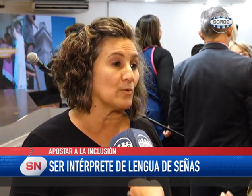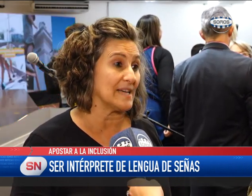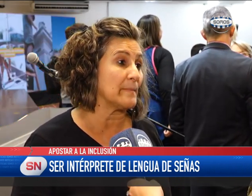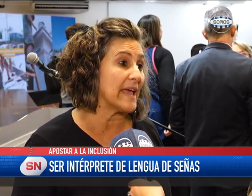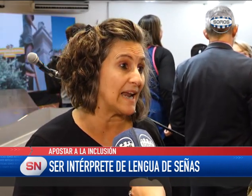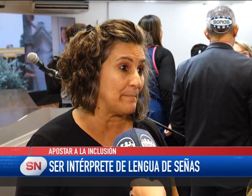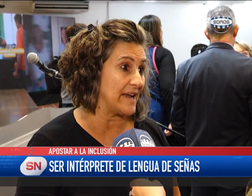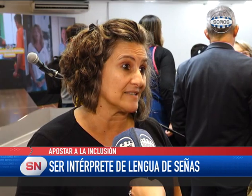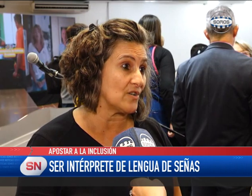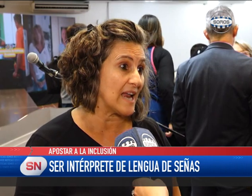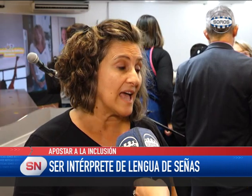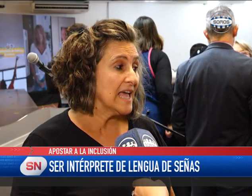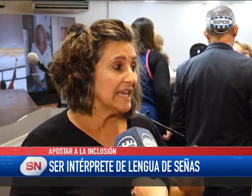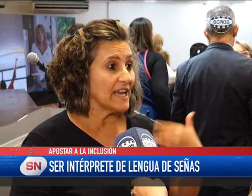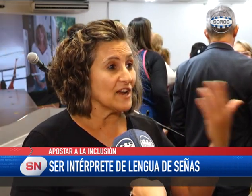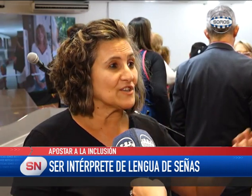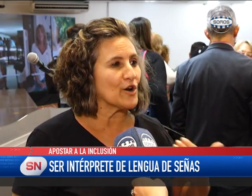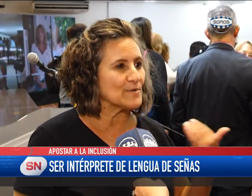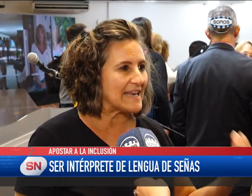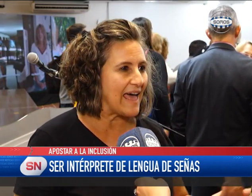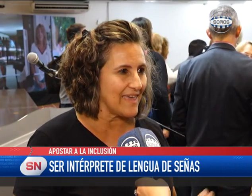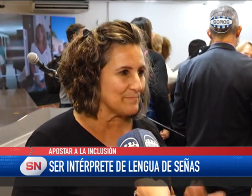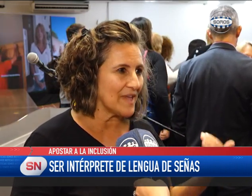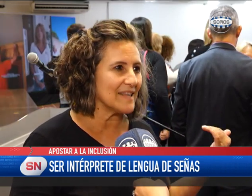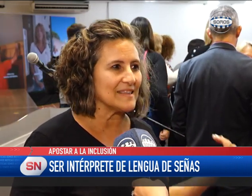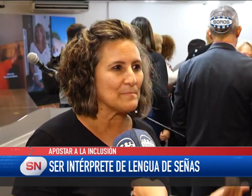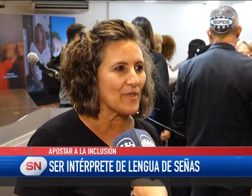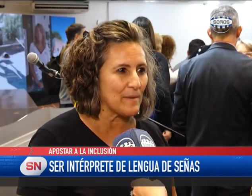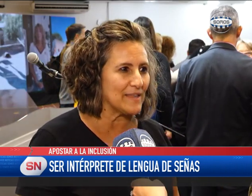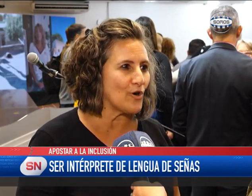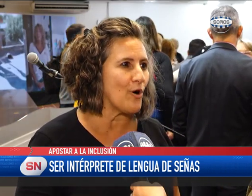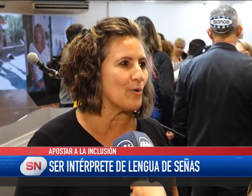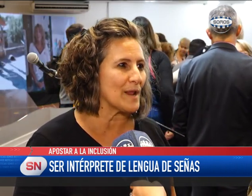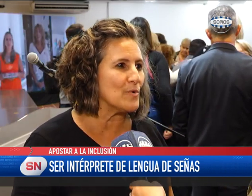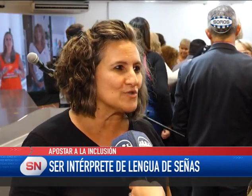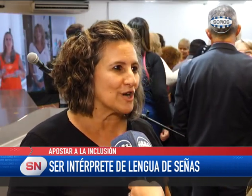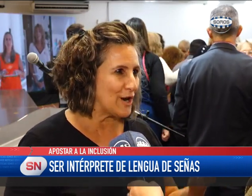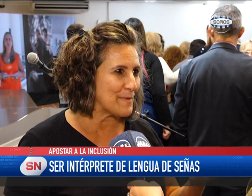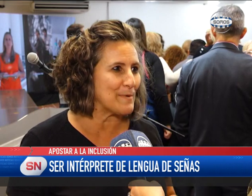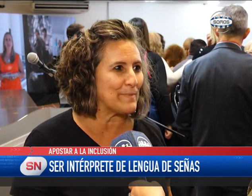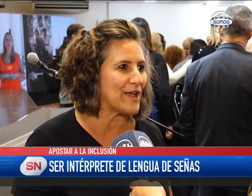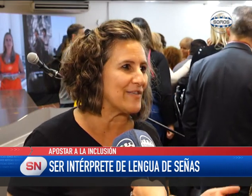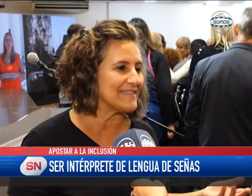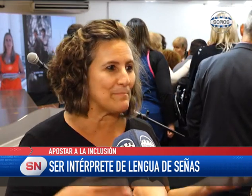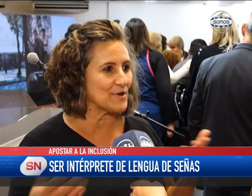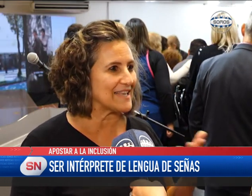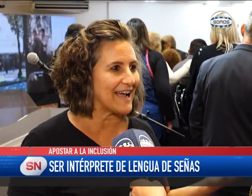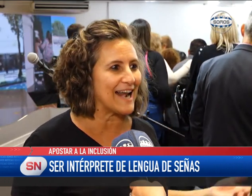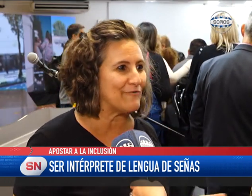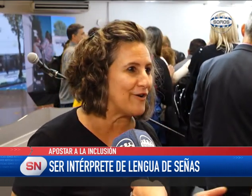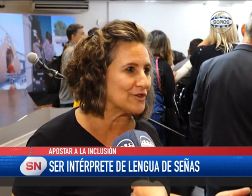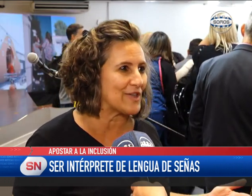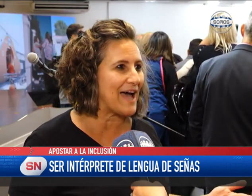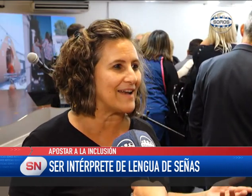podamos escuchar bien a la persona y que no se nos cruce nadie. En este tipo de eventos ocurre mucho que los mismos periodistas, por